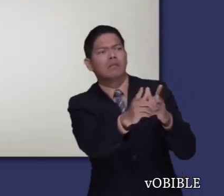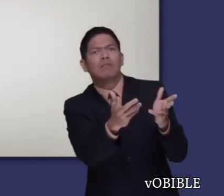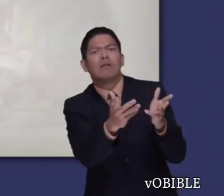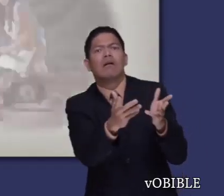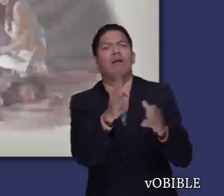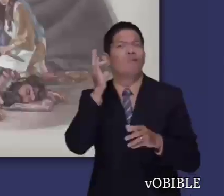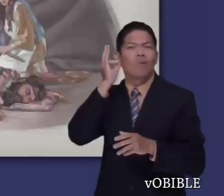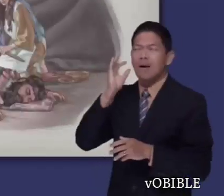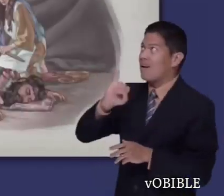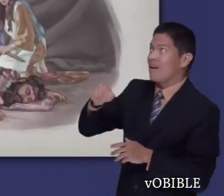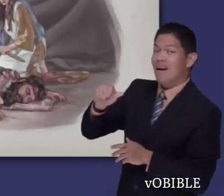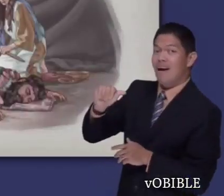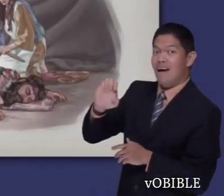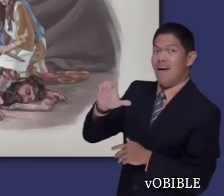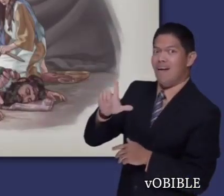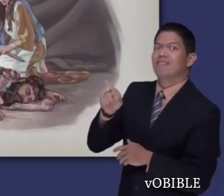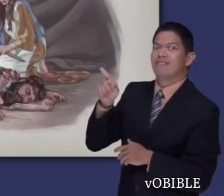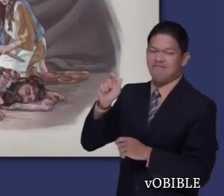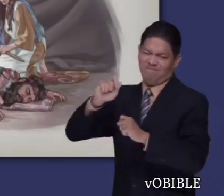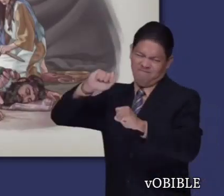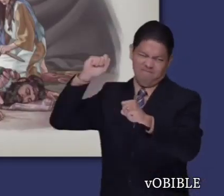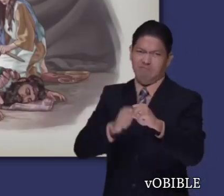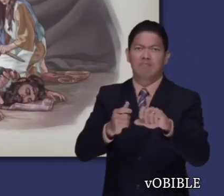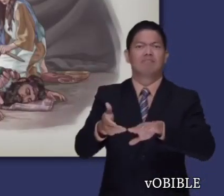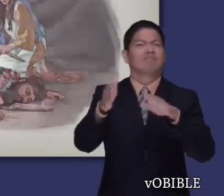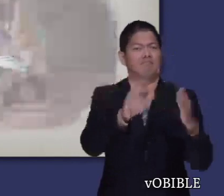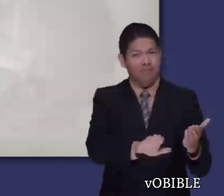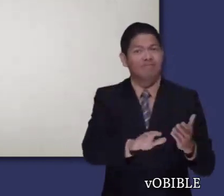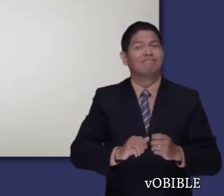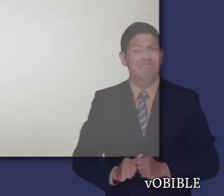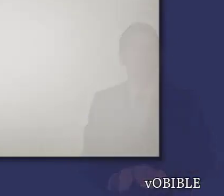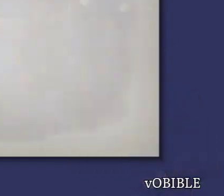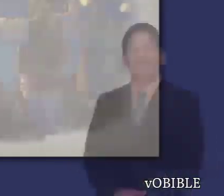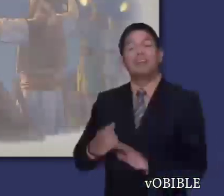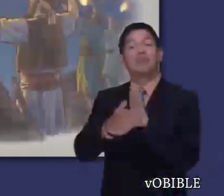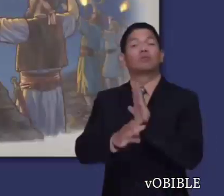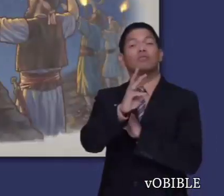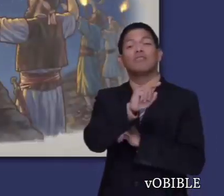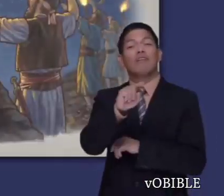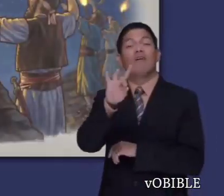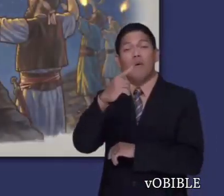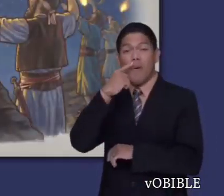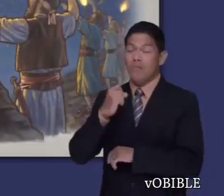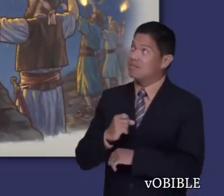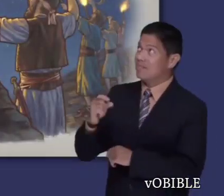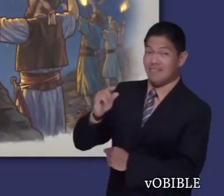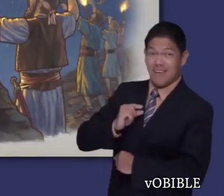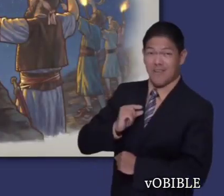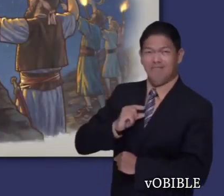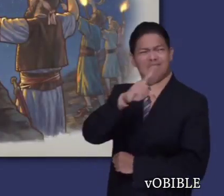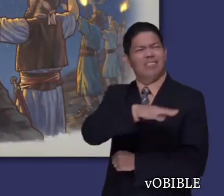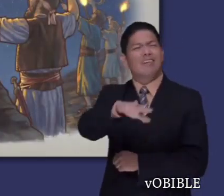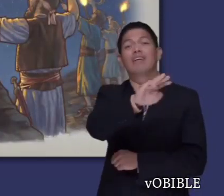escapar para al final ser ejecutado por una mujer, Jael. En los capítulos 6 a 8, Jehová